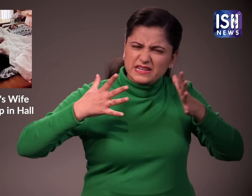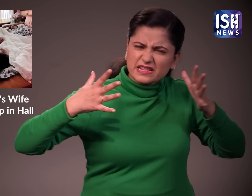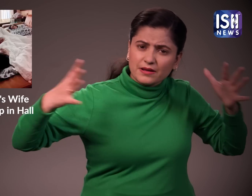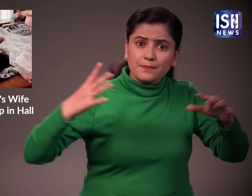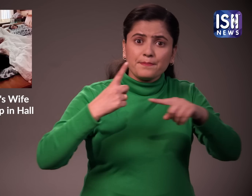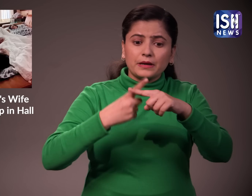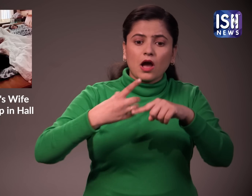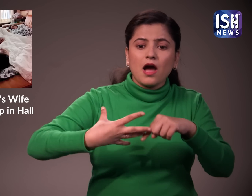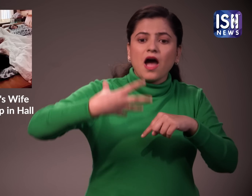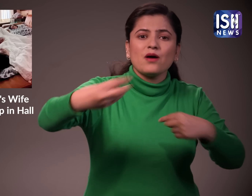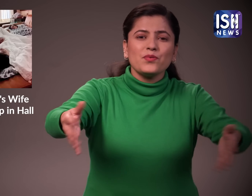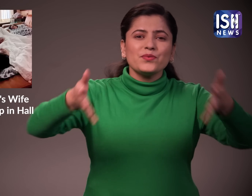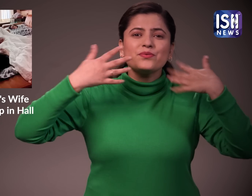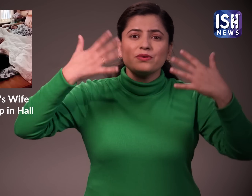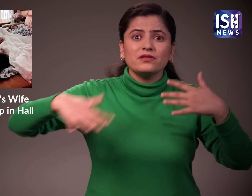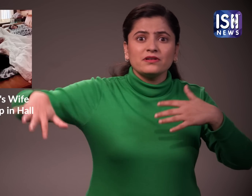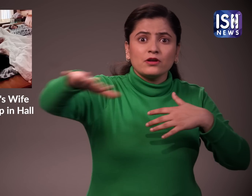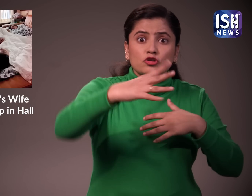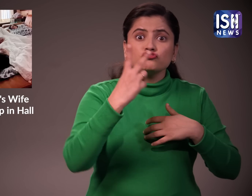और बेहत खुबसुरक घर का निर्मान किया